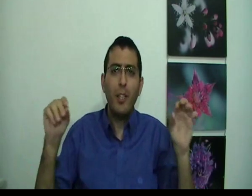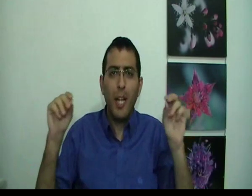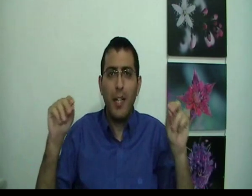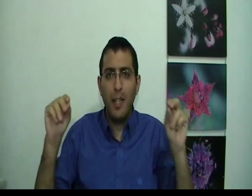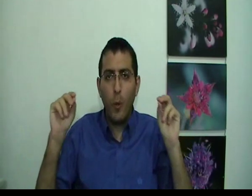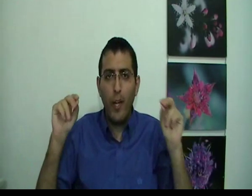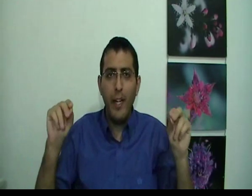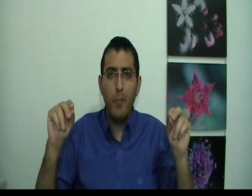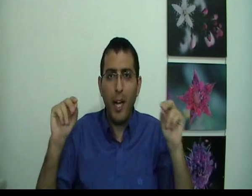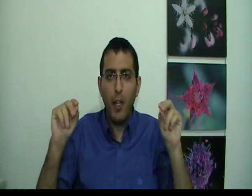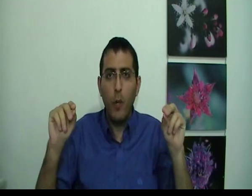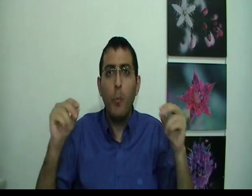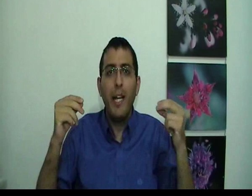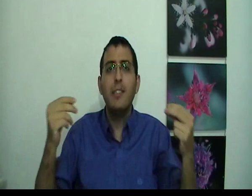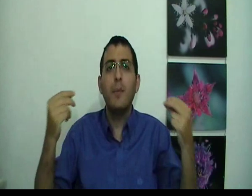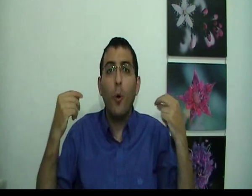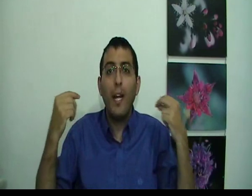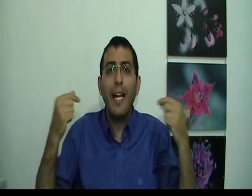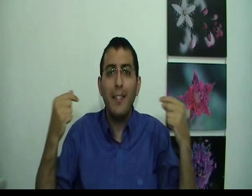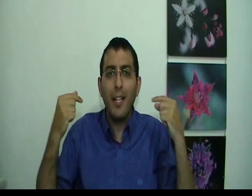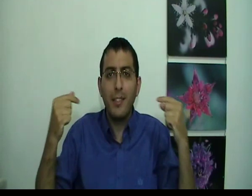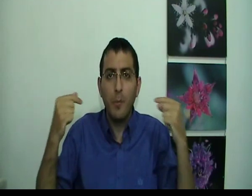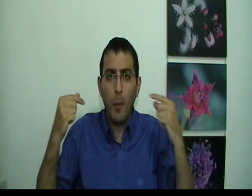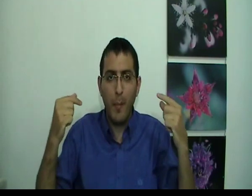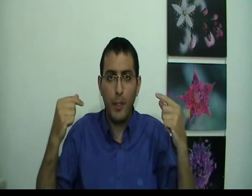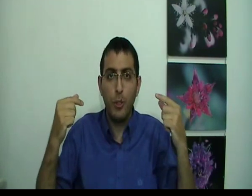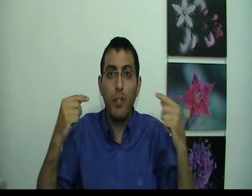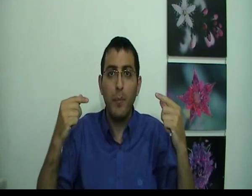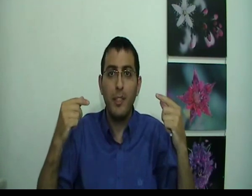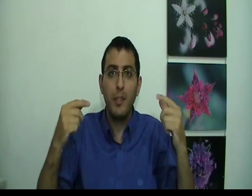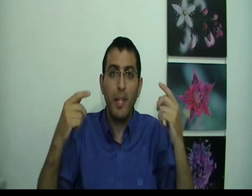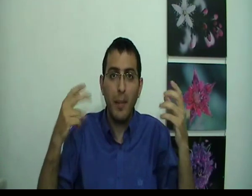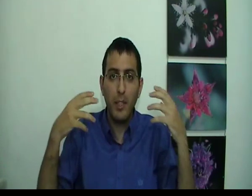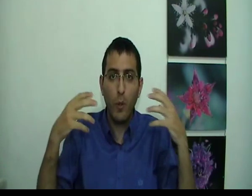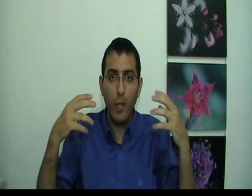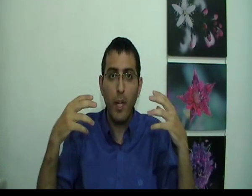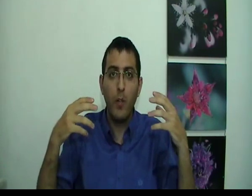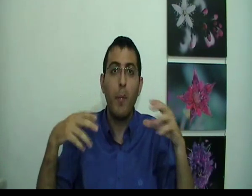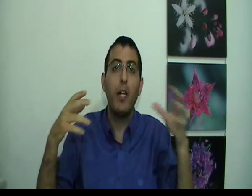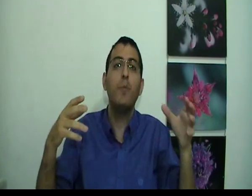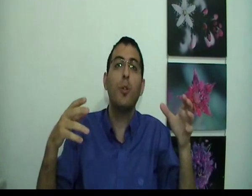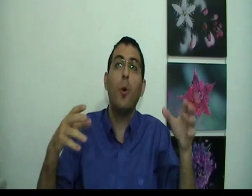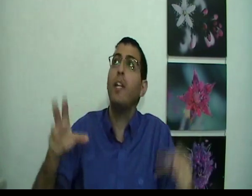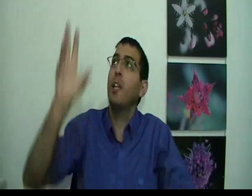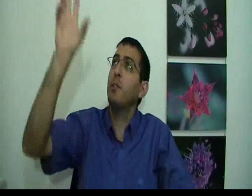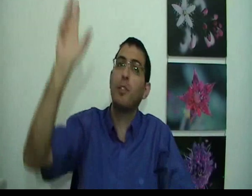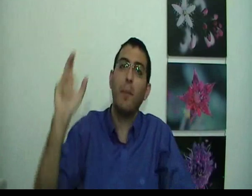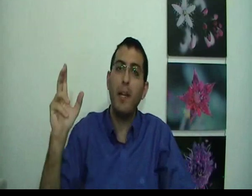שהאדם רואה בחלום הוא בעצם רואה את עצמו ממש יותר מזה, שבן אדם עכשיו חולם חלום ובחלום שלו הוא רואה שמש בשמיים